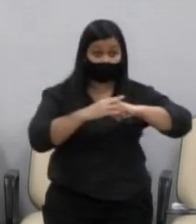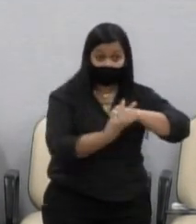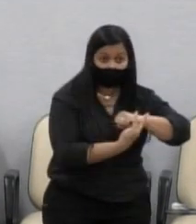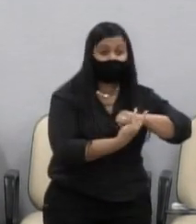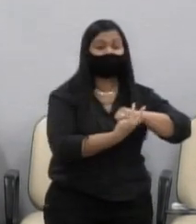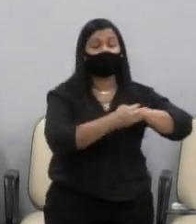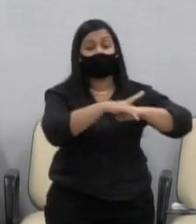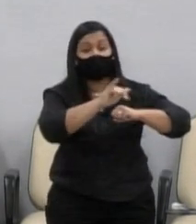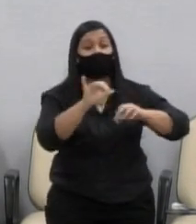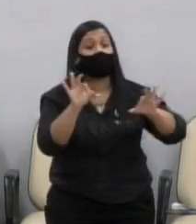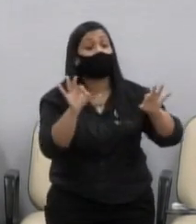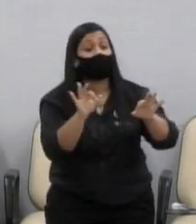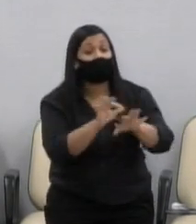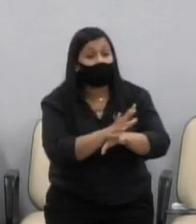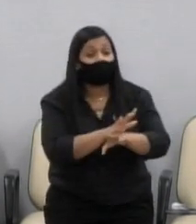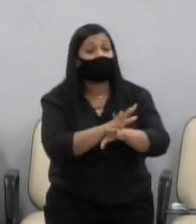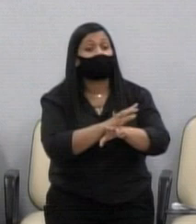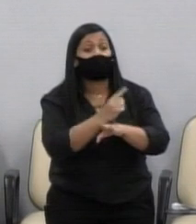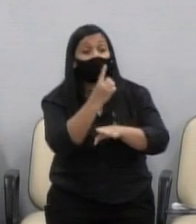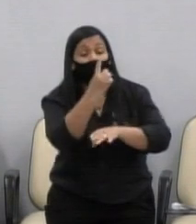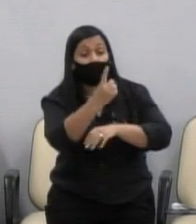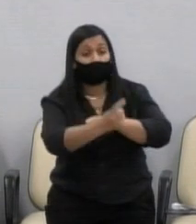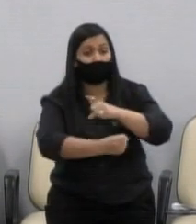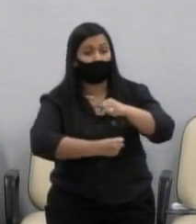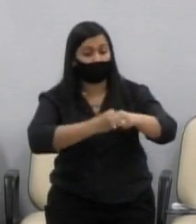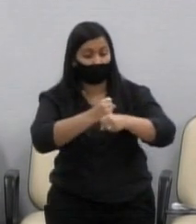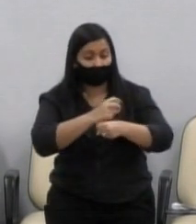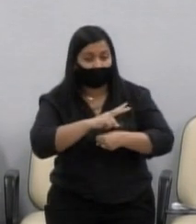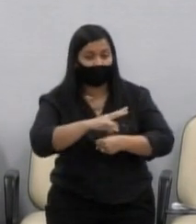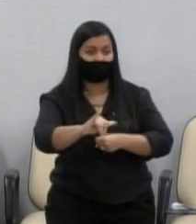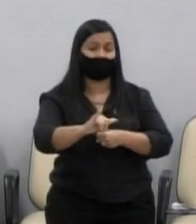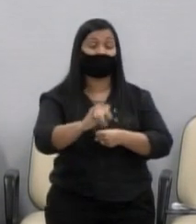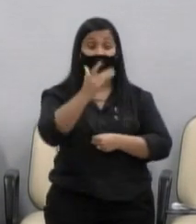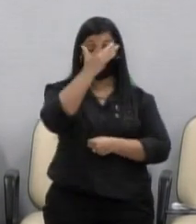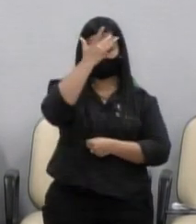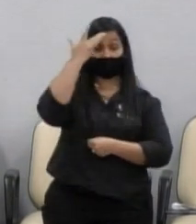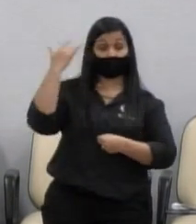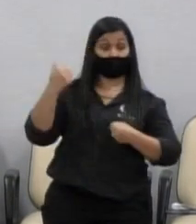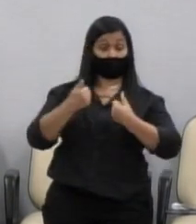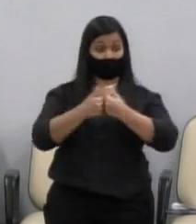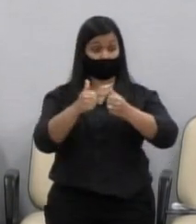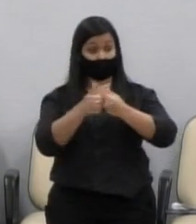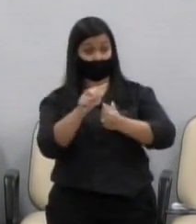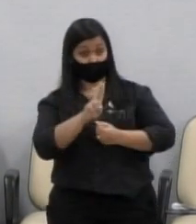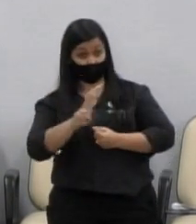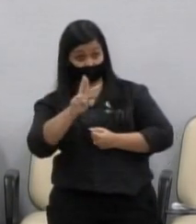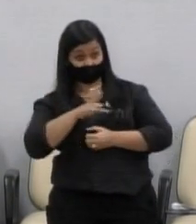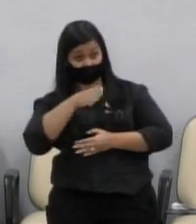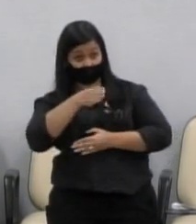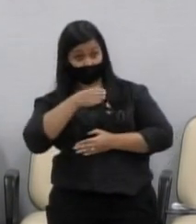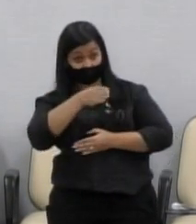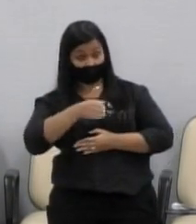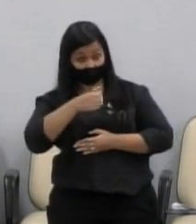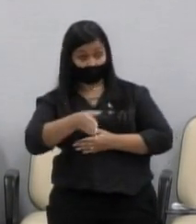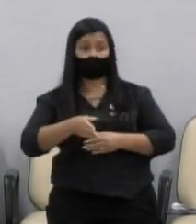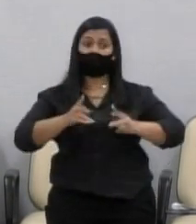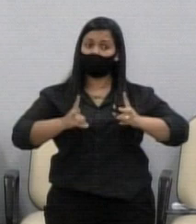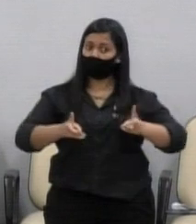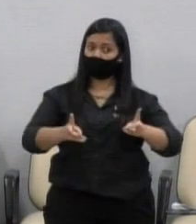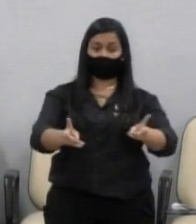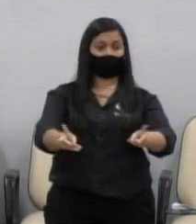completar quase um ano e os usuários do transporte coletivo continuam